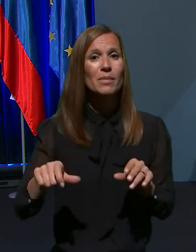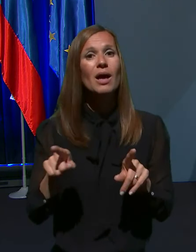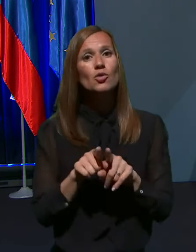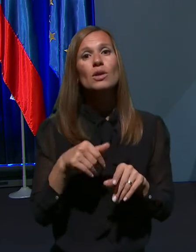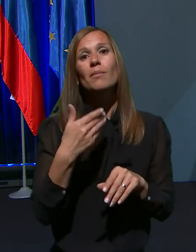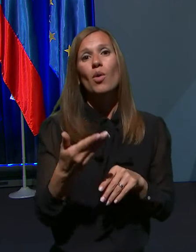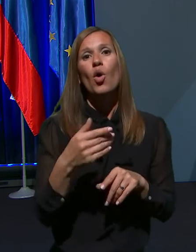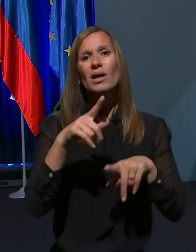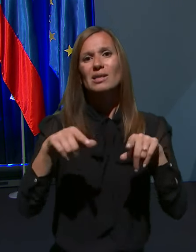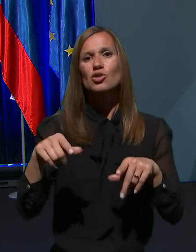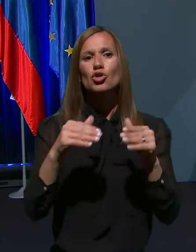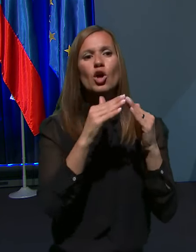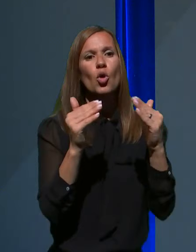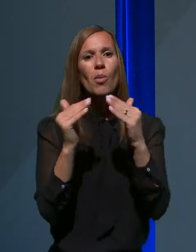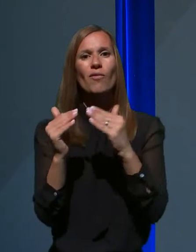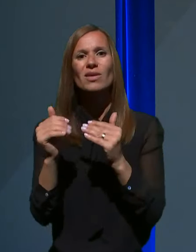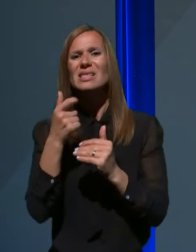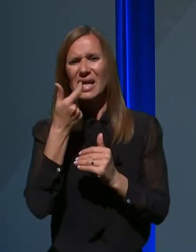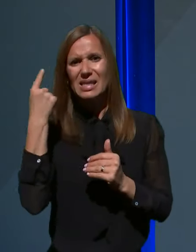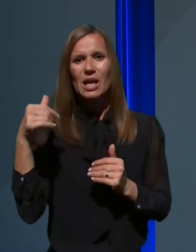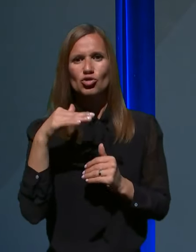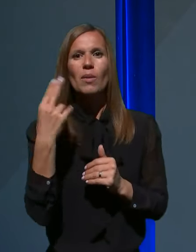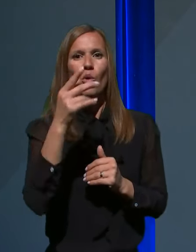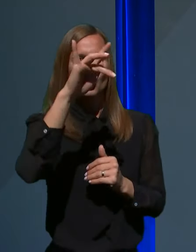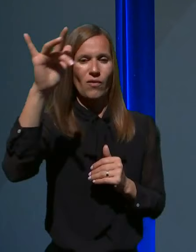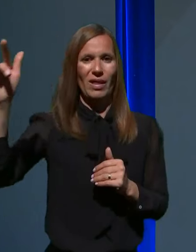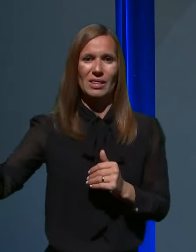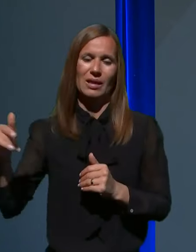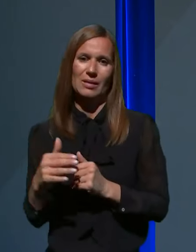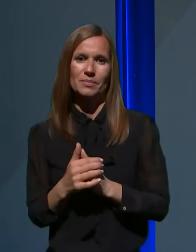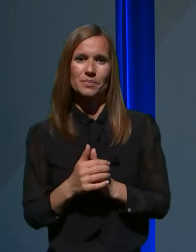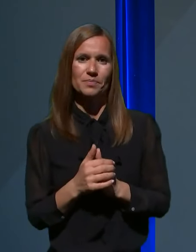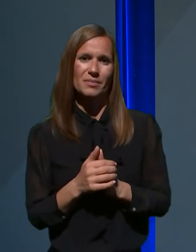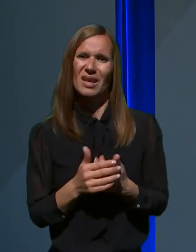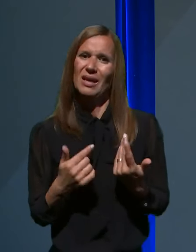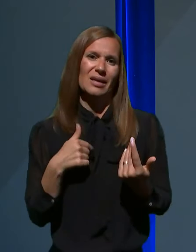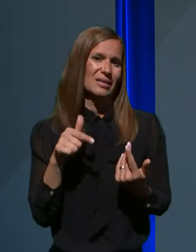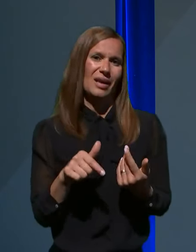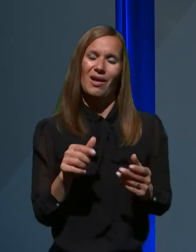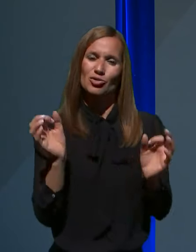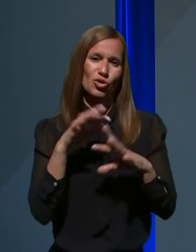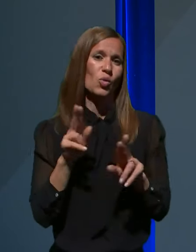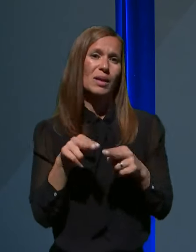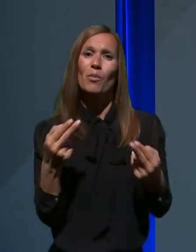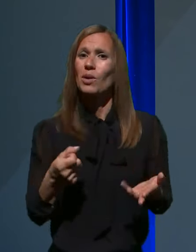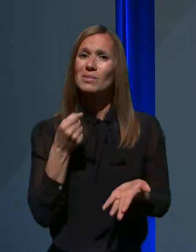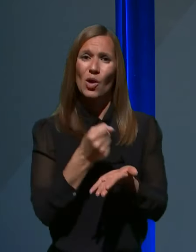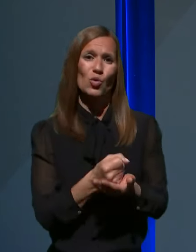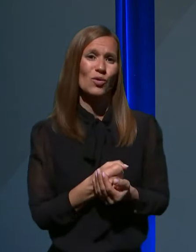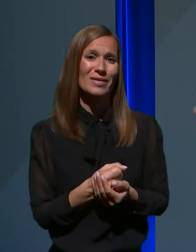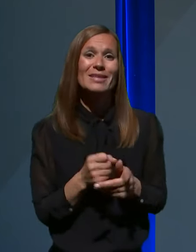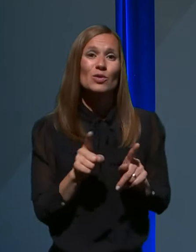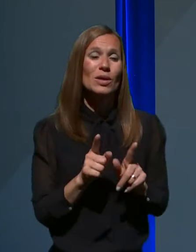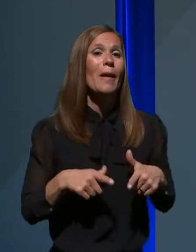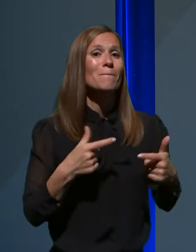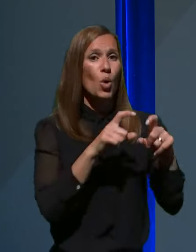domovih za starejše v Sloveniji? Tega im jaz seveda ne moram zagotoviti. Namreč tudi bovnišnice